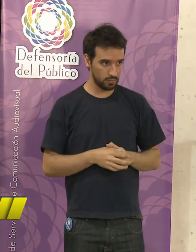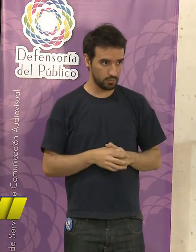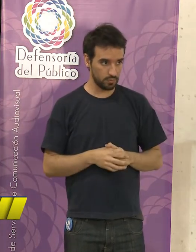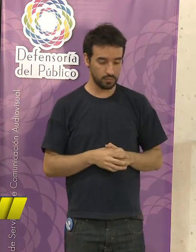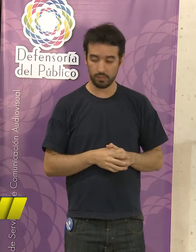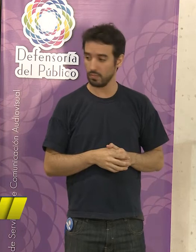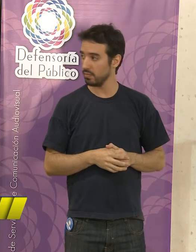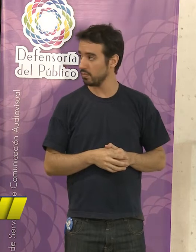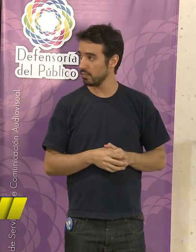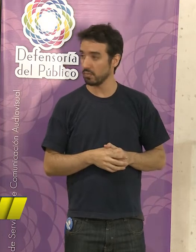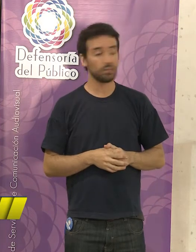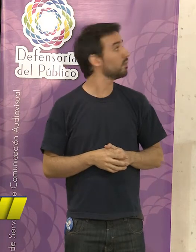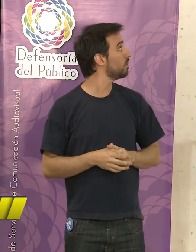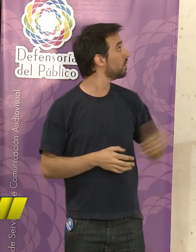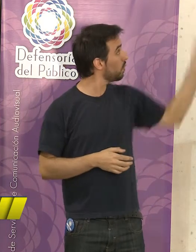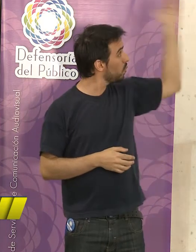Y bueno,